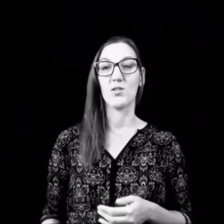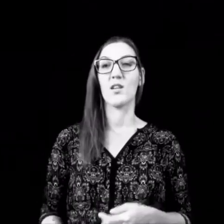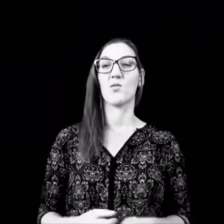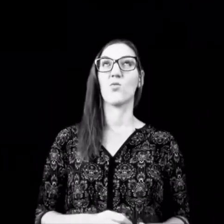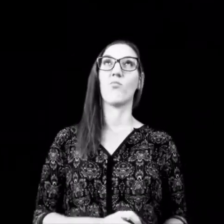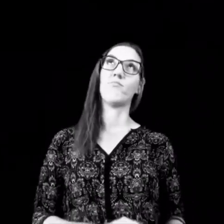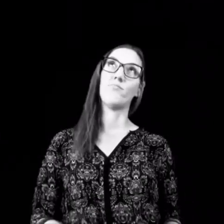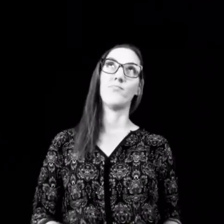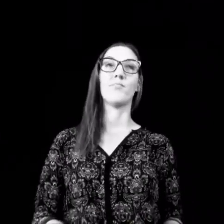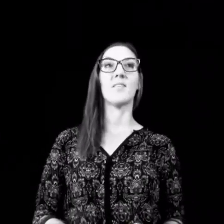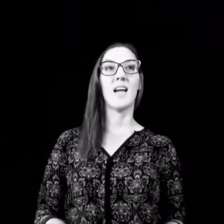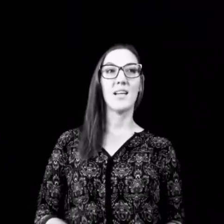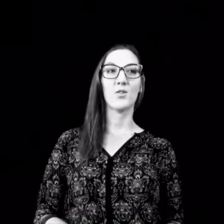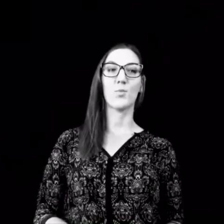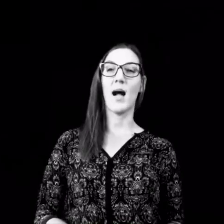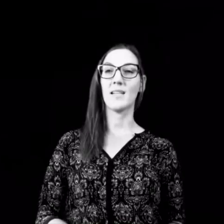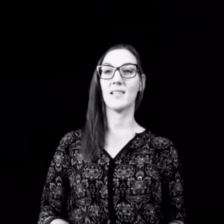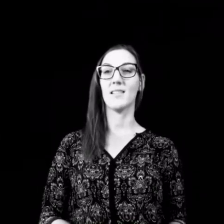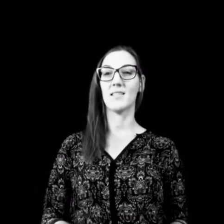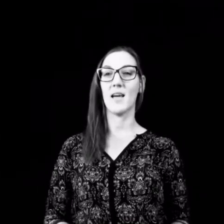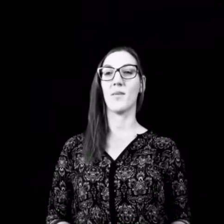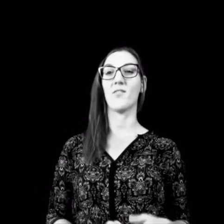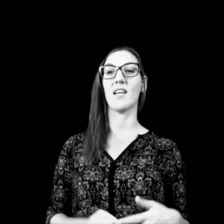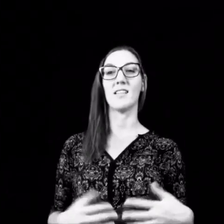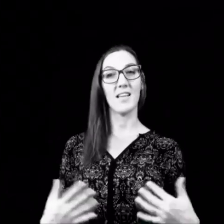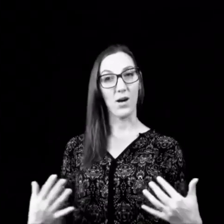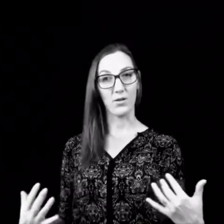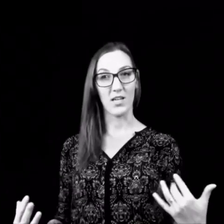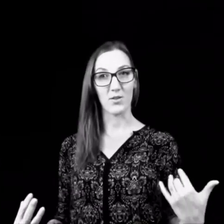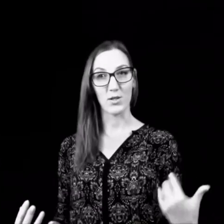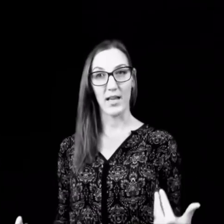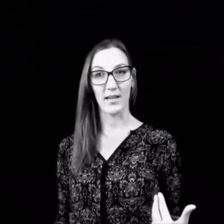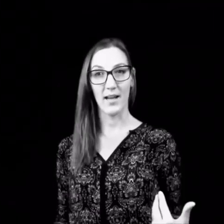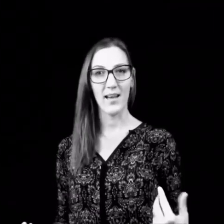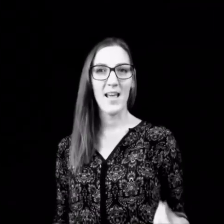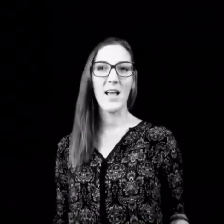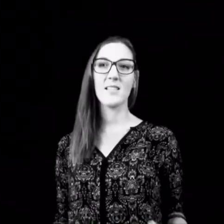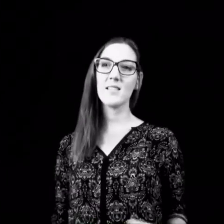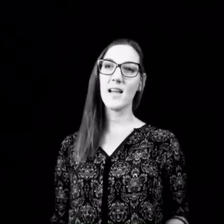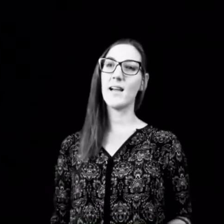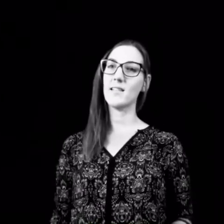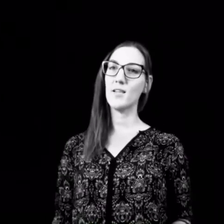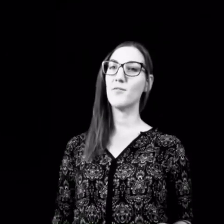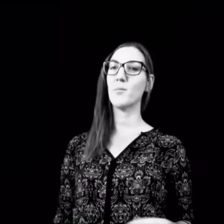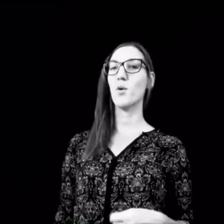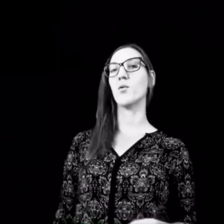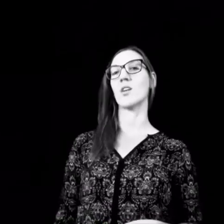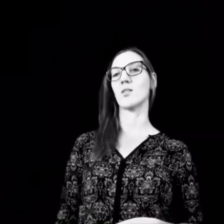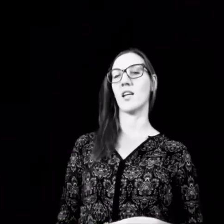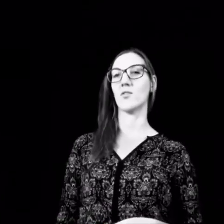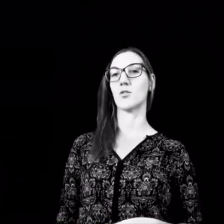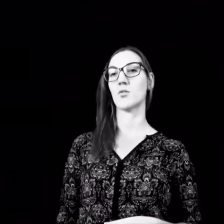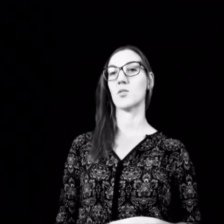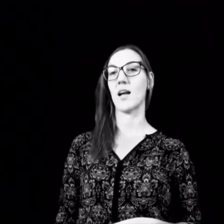ja so eine Sparte, in der man vielleicht eher authentisch sein kann, Es ist relativ verpönt, authentisch zu sein,